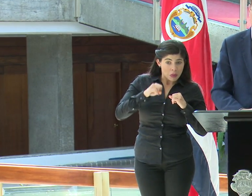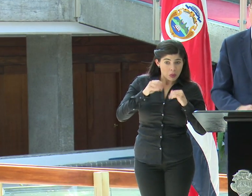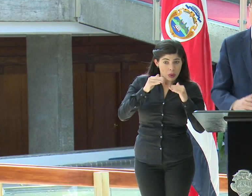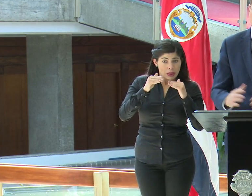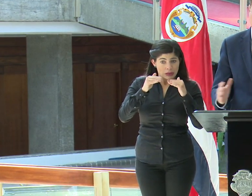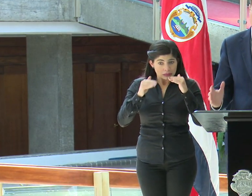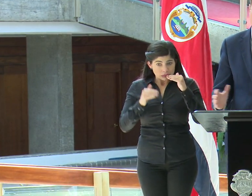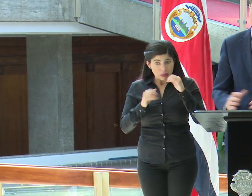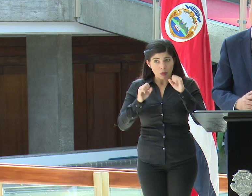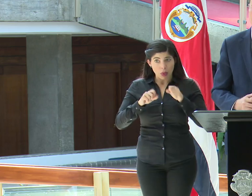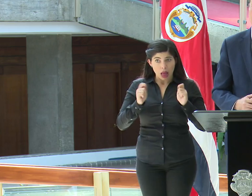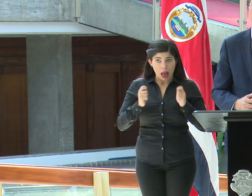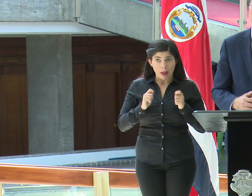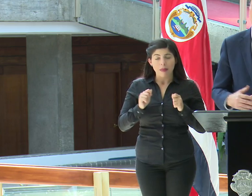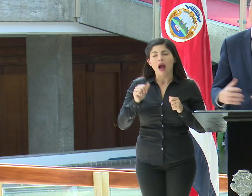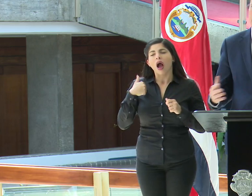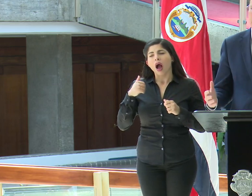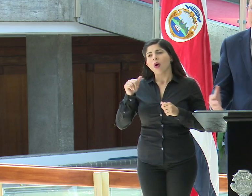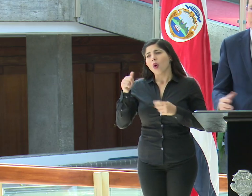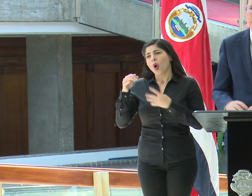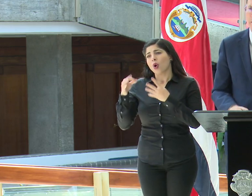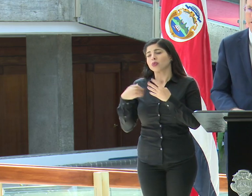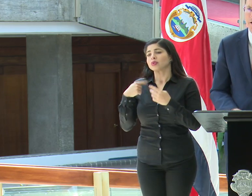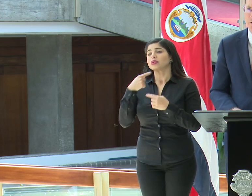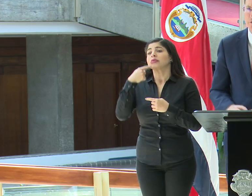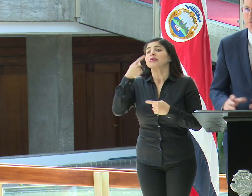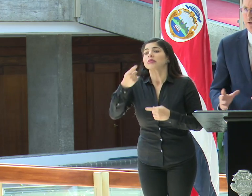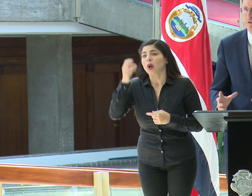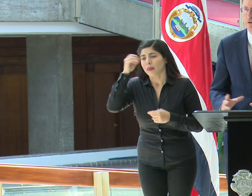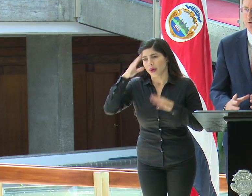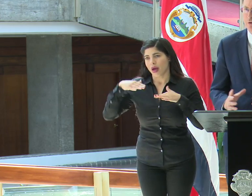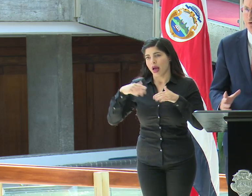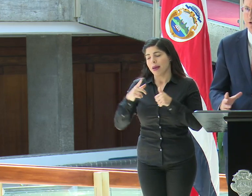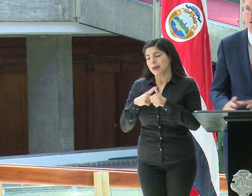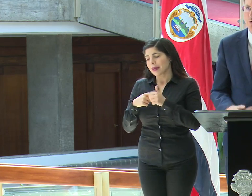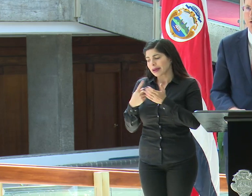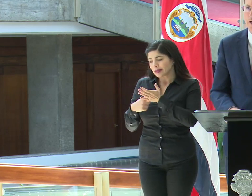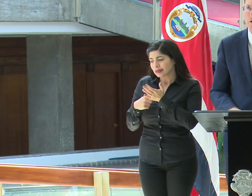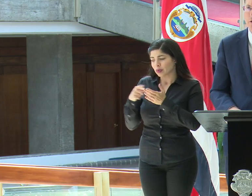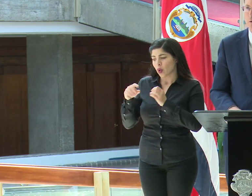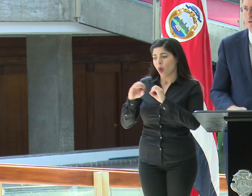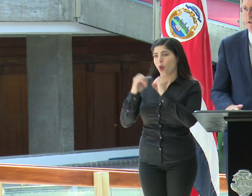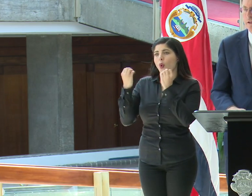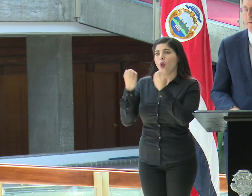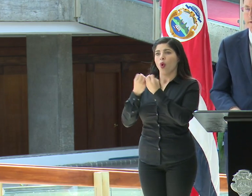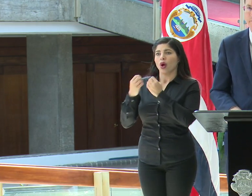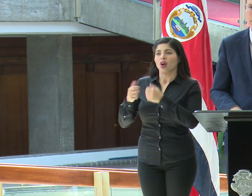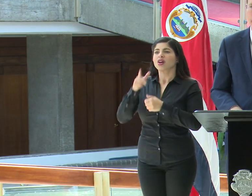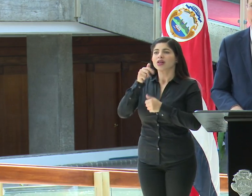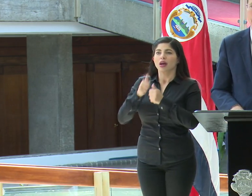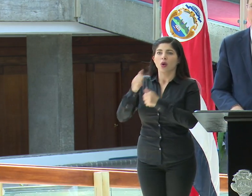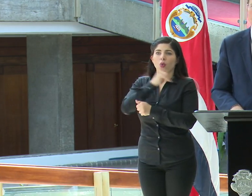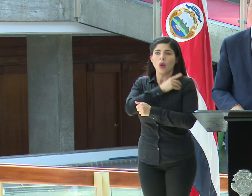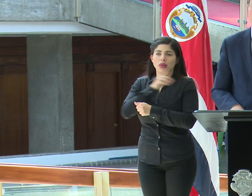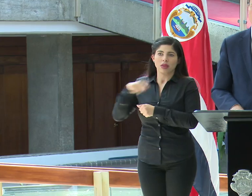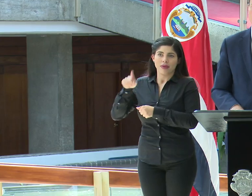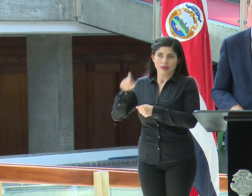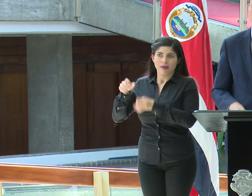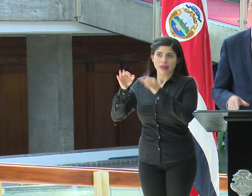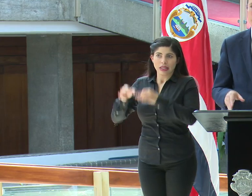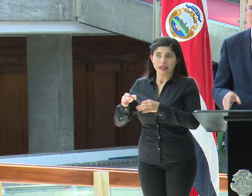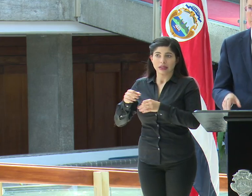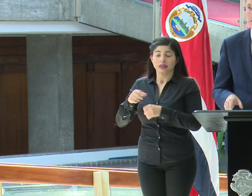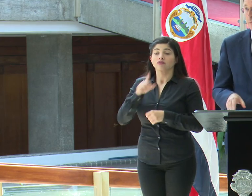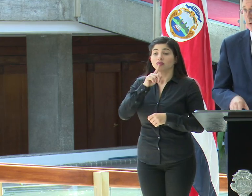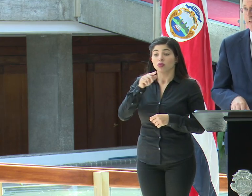y hay otras opciones. No quiero adelantar criterios, esto es una decisión de un órgano colegiado, la Junta Directiva, y vamos a estarnos